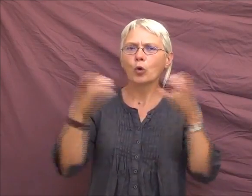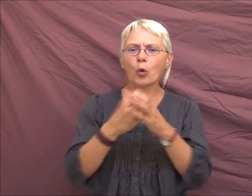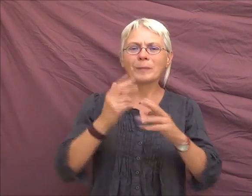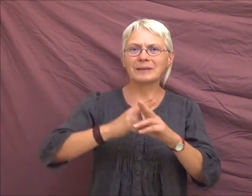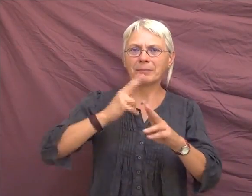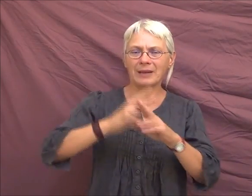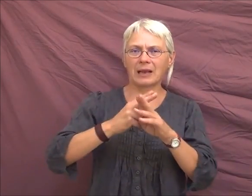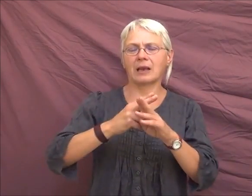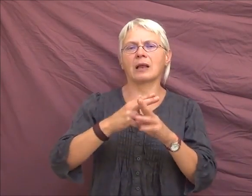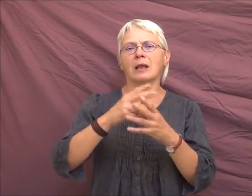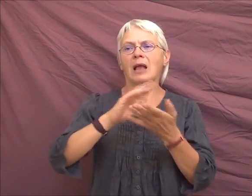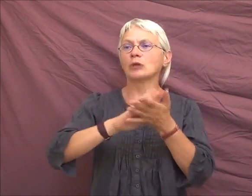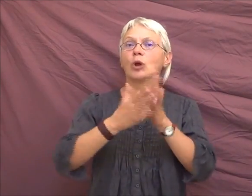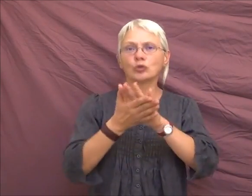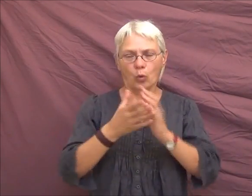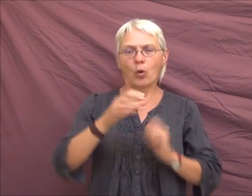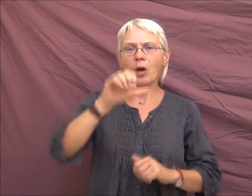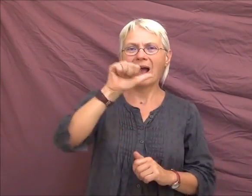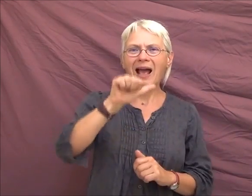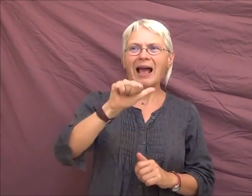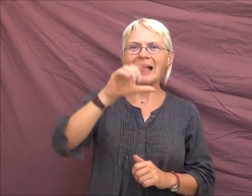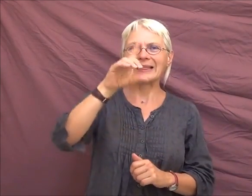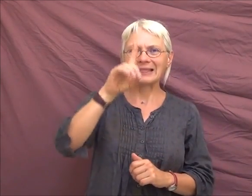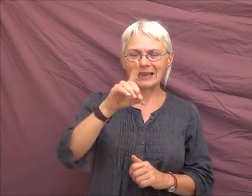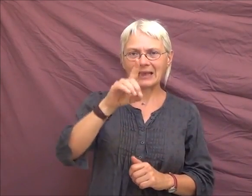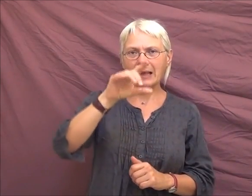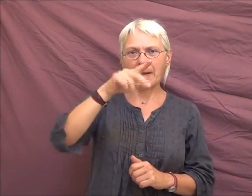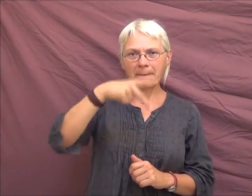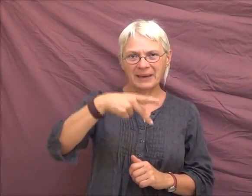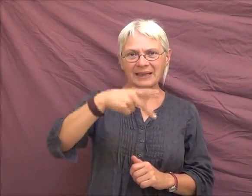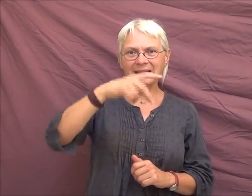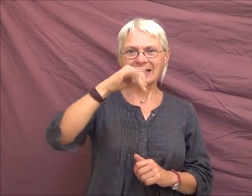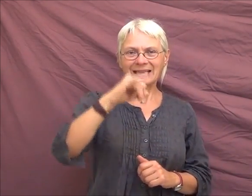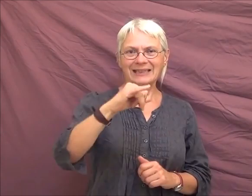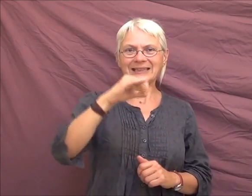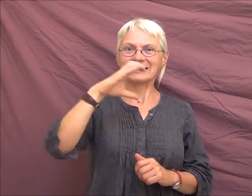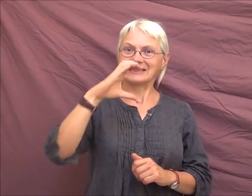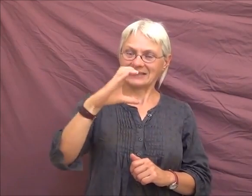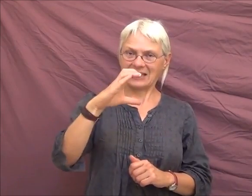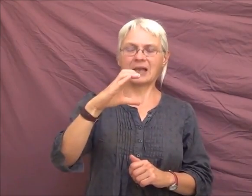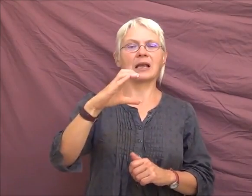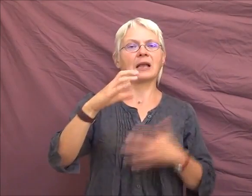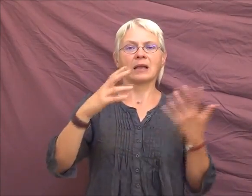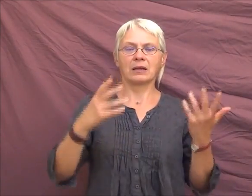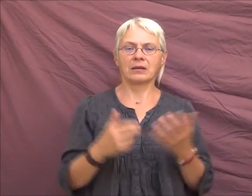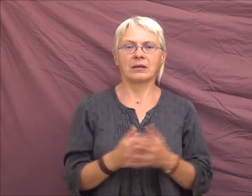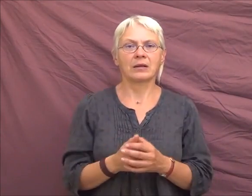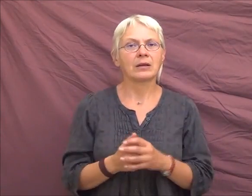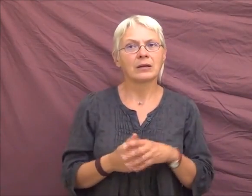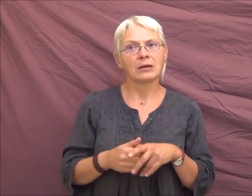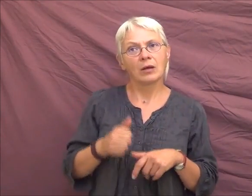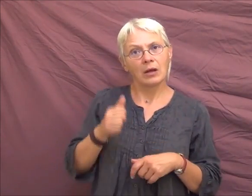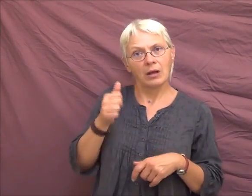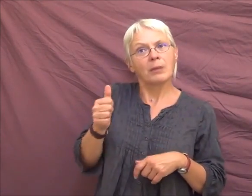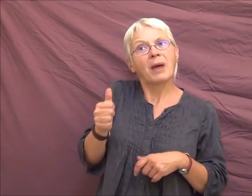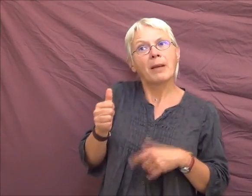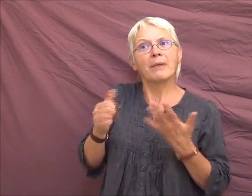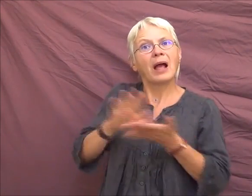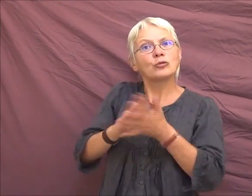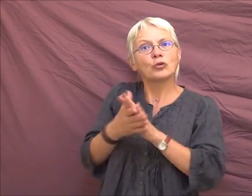de l'association ADPIC. Donc, un peu comme ils font actuellement, c'est